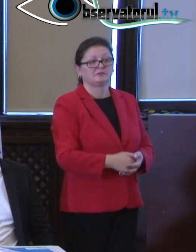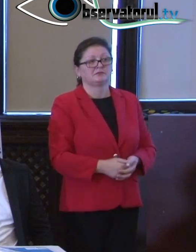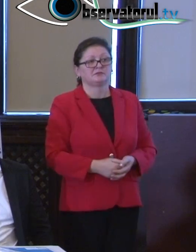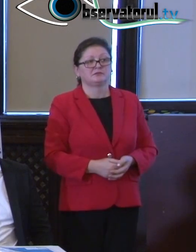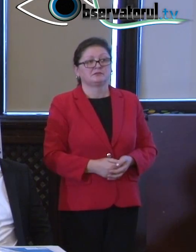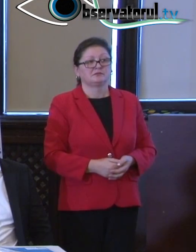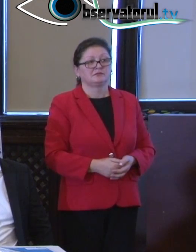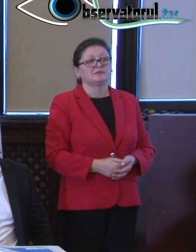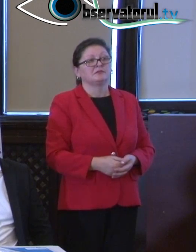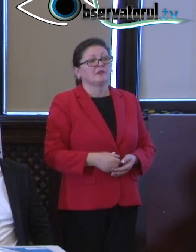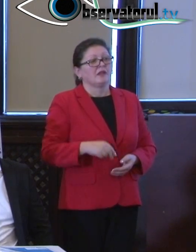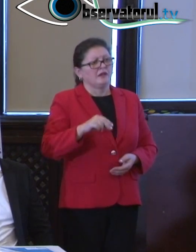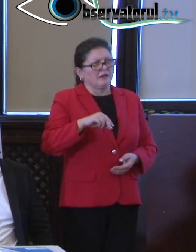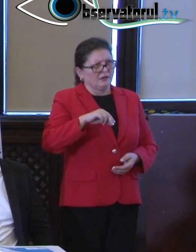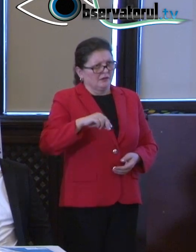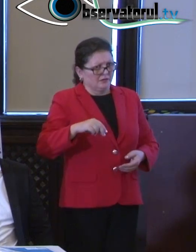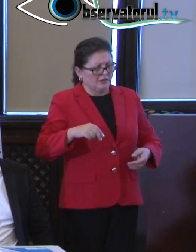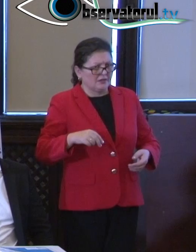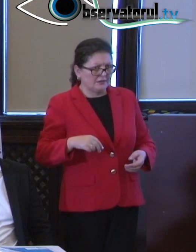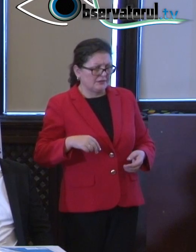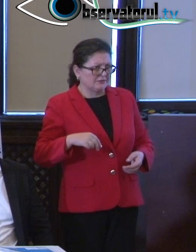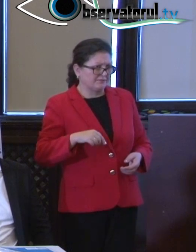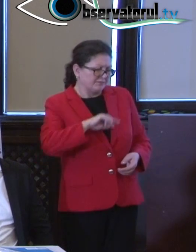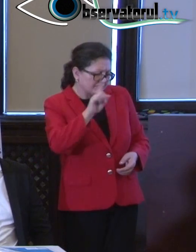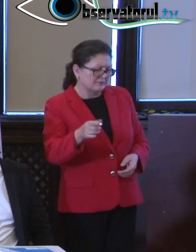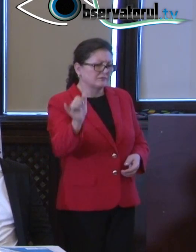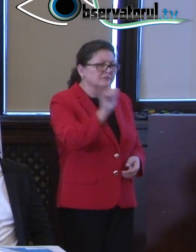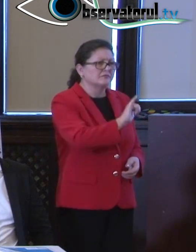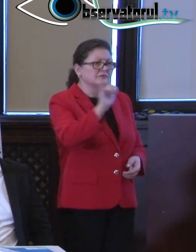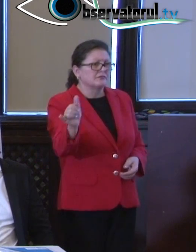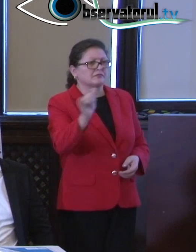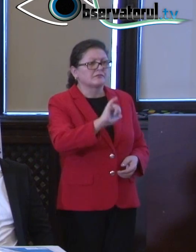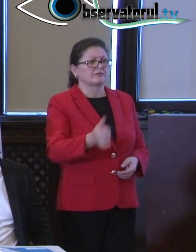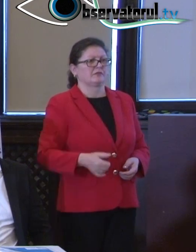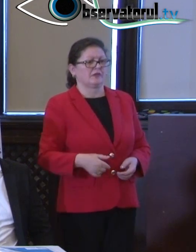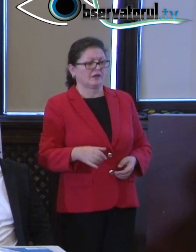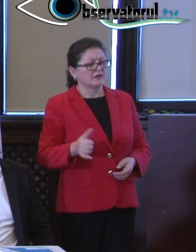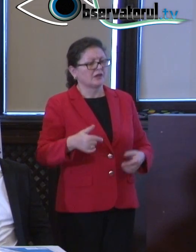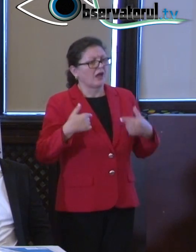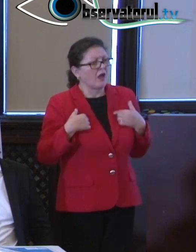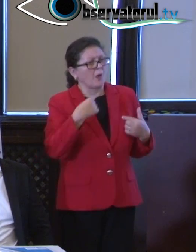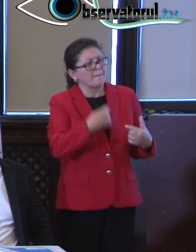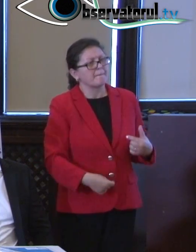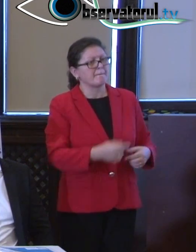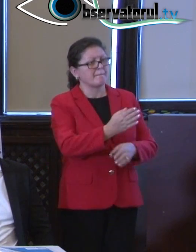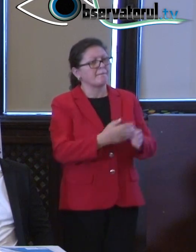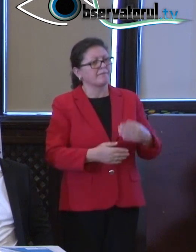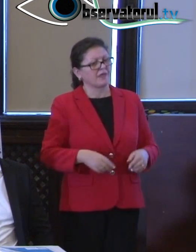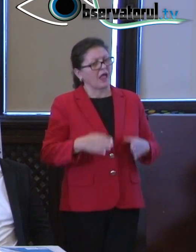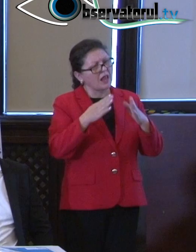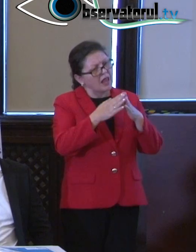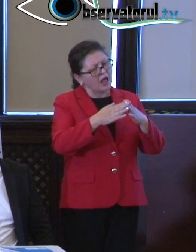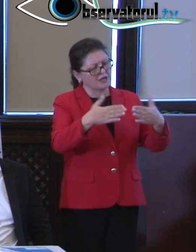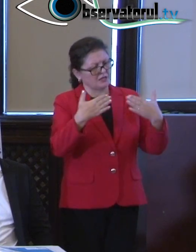Accesibilitate înseamnă să pot să circul și eu persoana cu dizabilități și când spun asta să știți că nu mă prefac. Chiar am acasă o mamă care